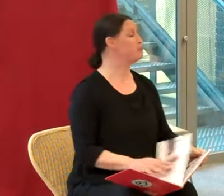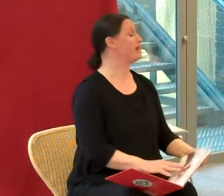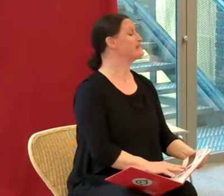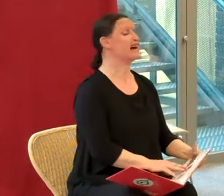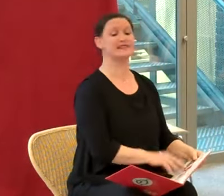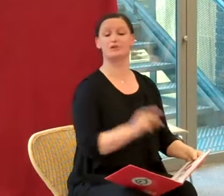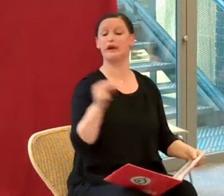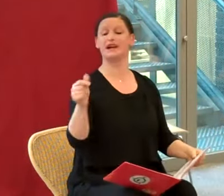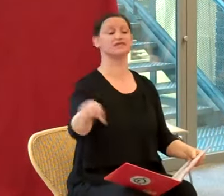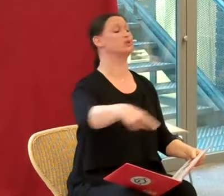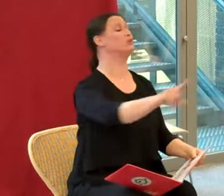supervisa les opérations.